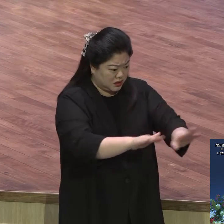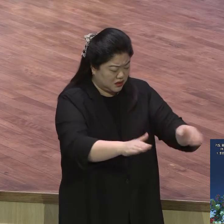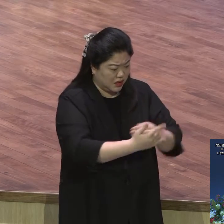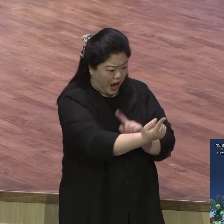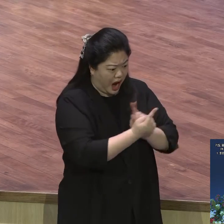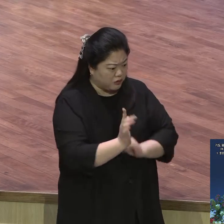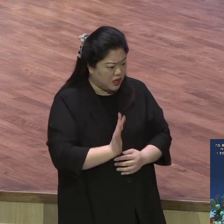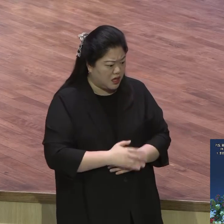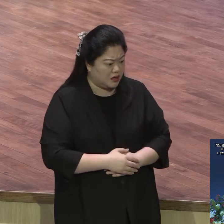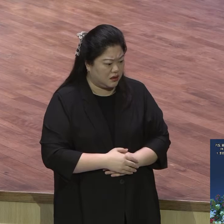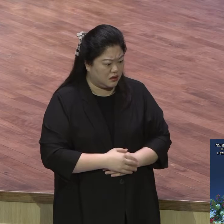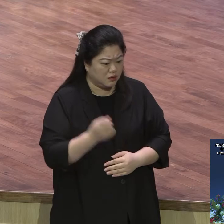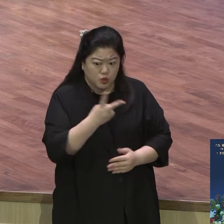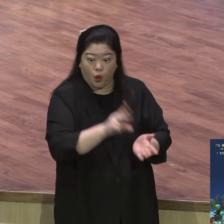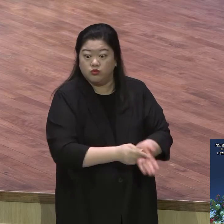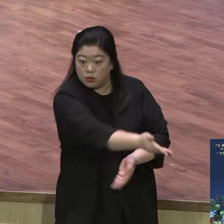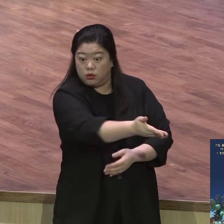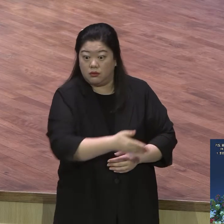인생 그래 삶은 피곤하지 않아요